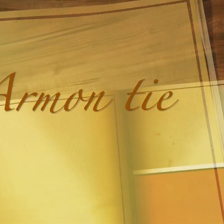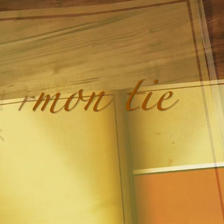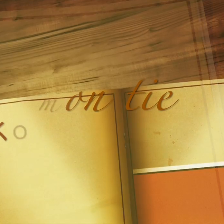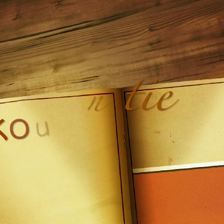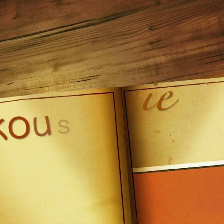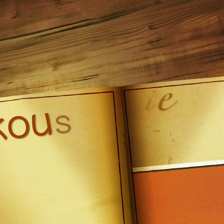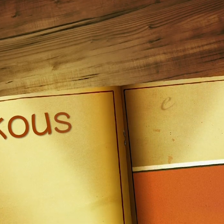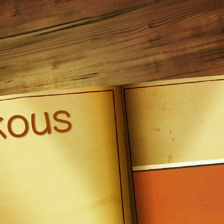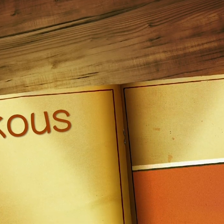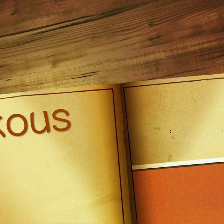Opetusohjelma